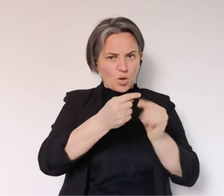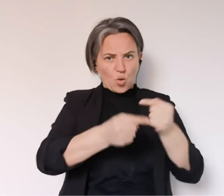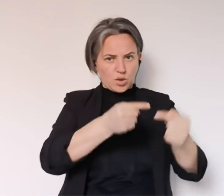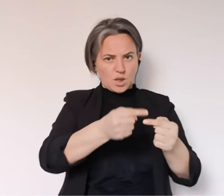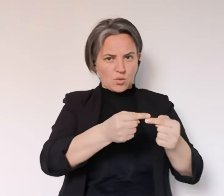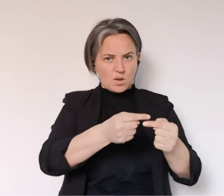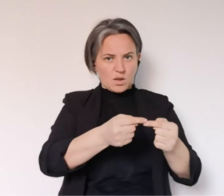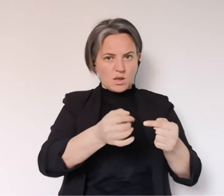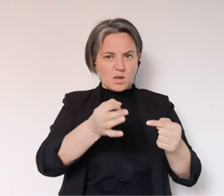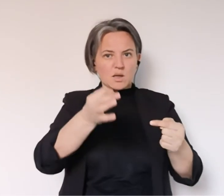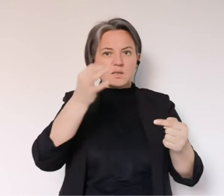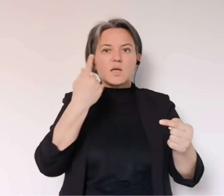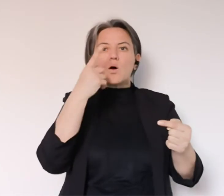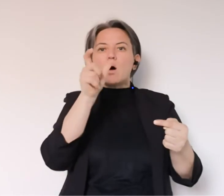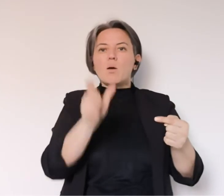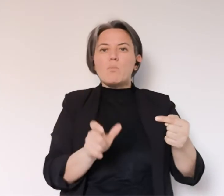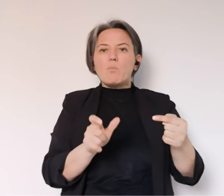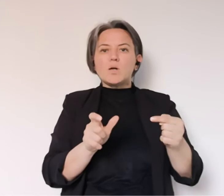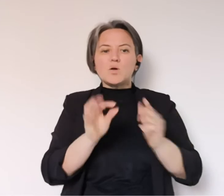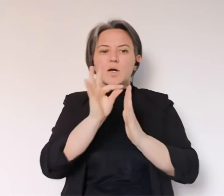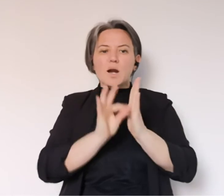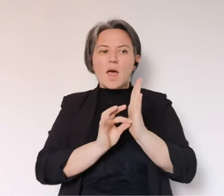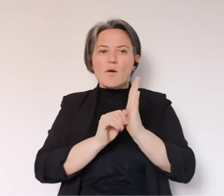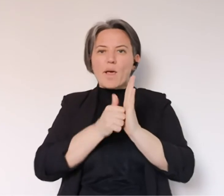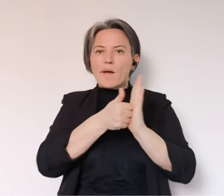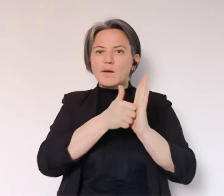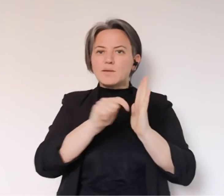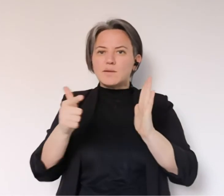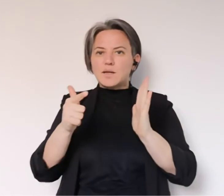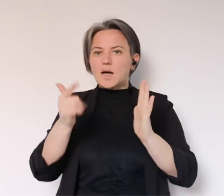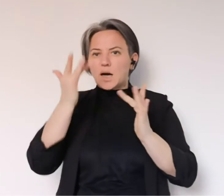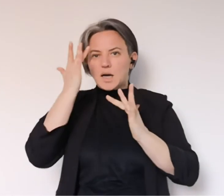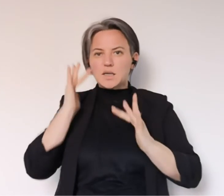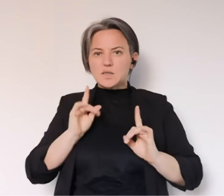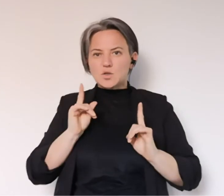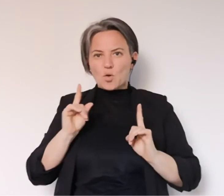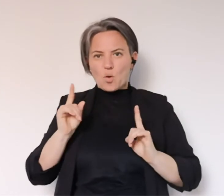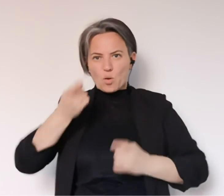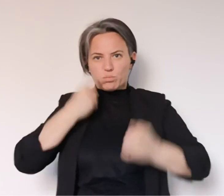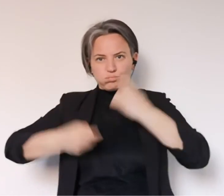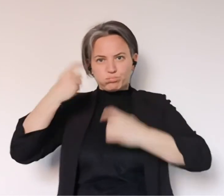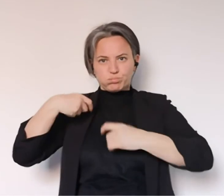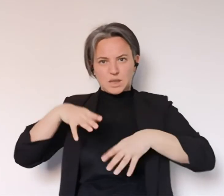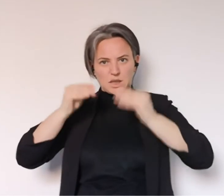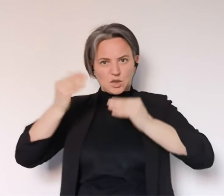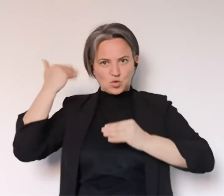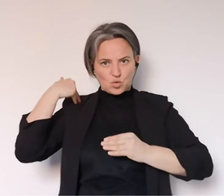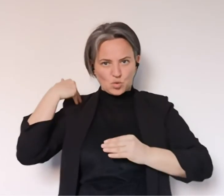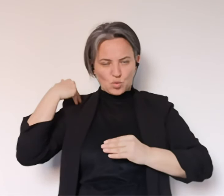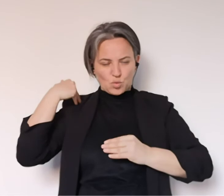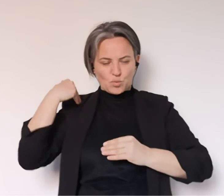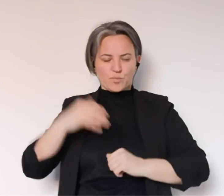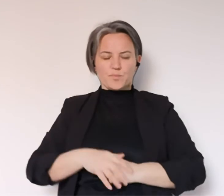vanno ed è necessario continuare a seguire perché altrimenti basta una crepa nella nostra rete di comportamenti